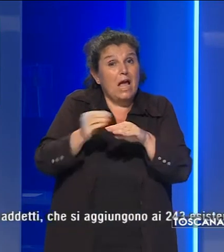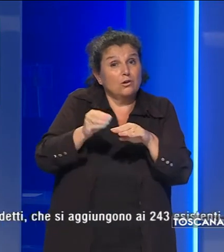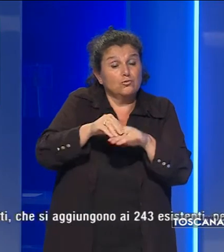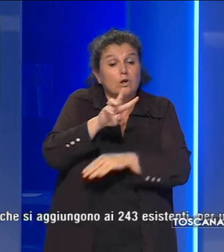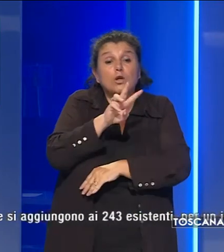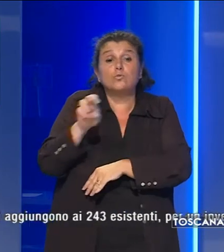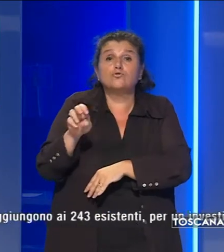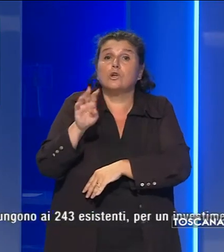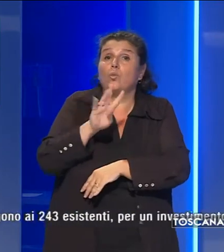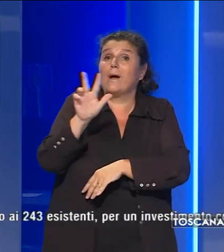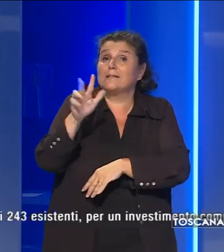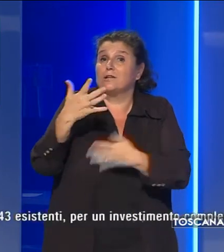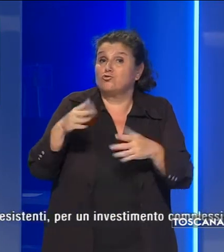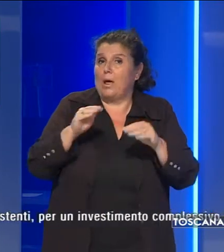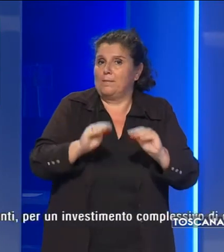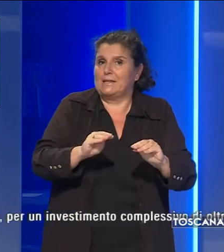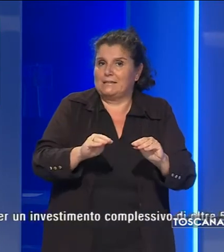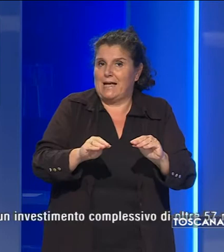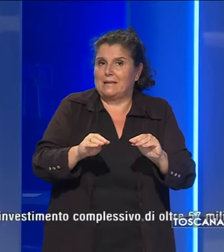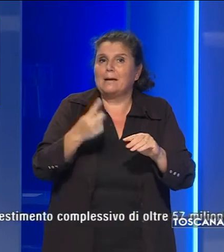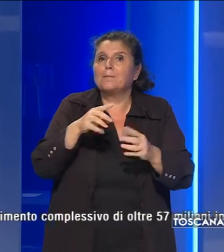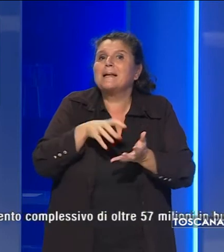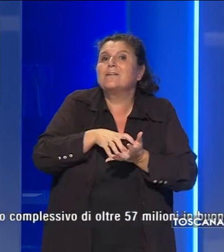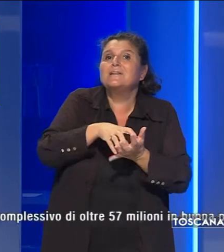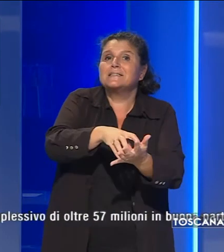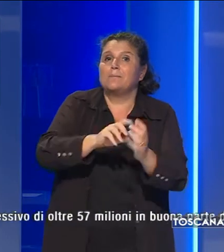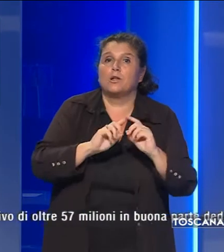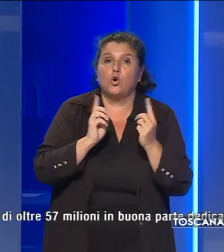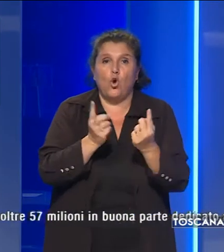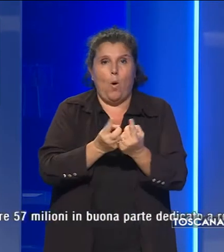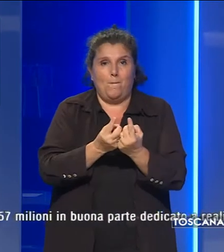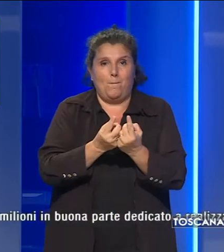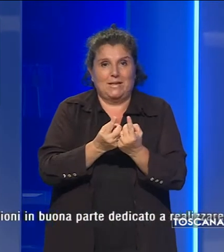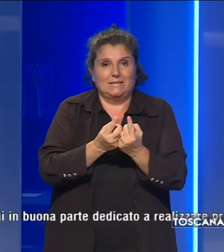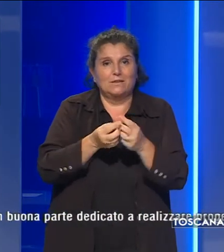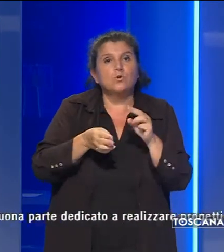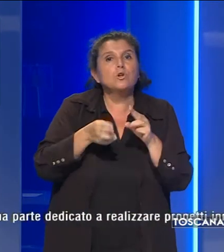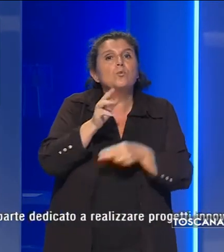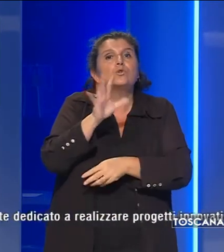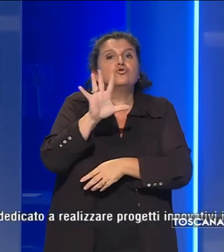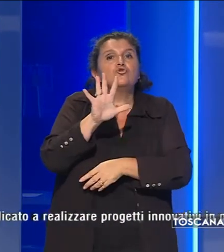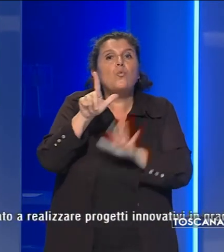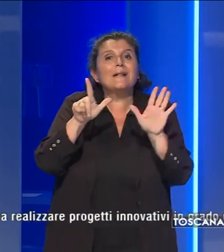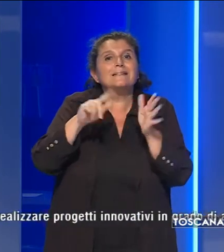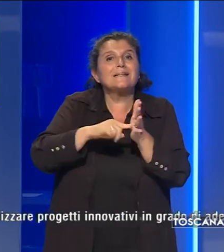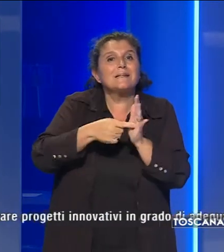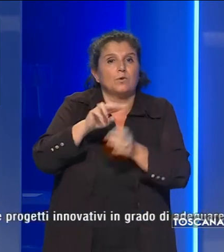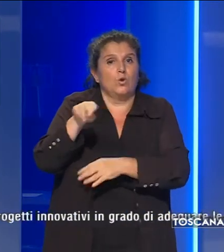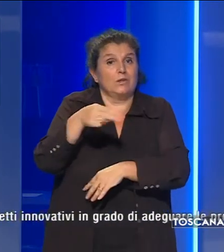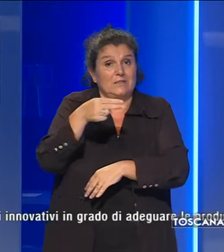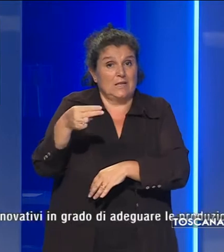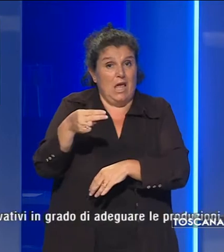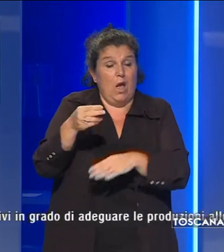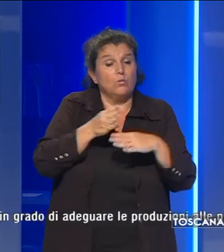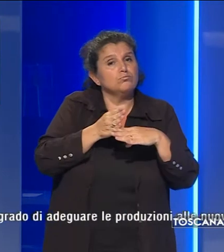243 esistenti per un investimento complessivo di oltre 57 milioni, in